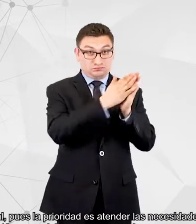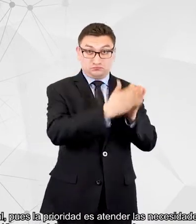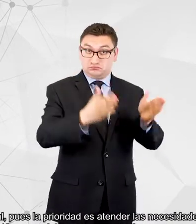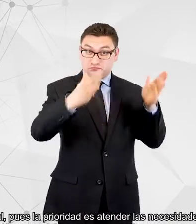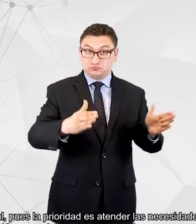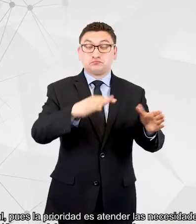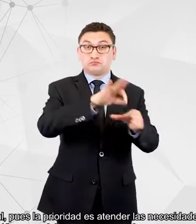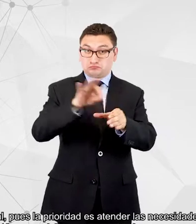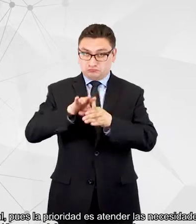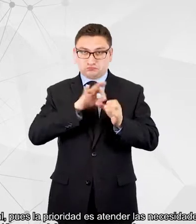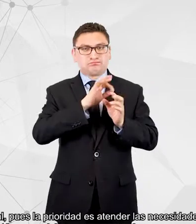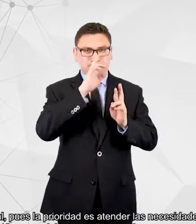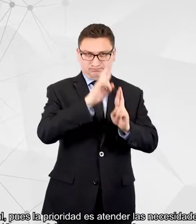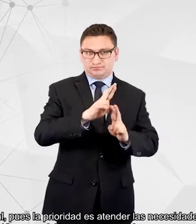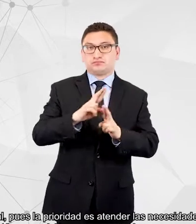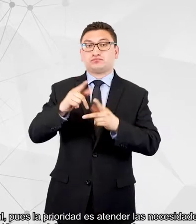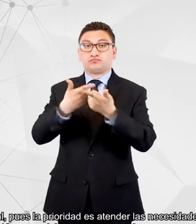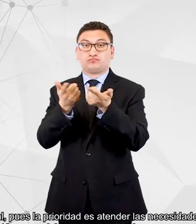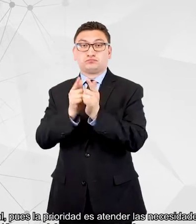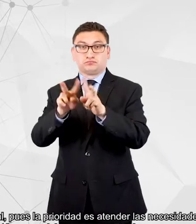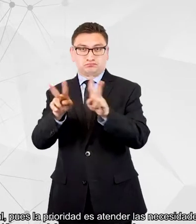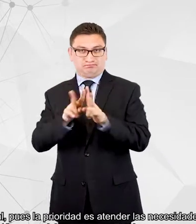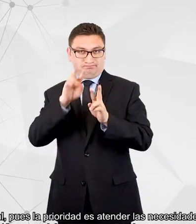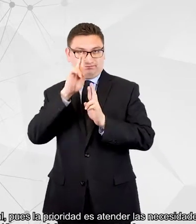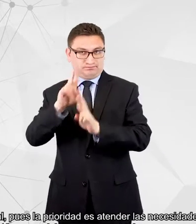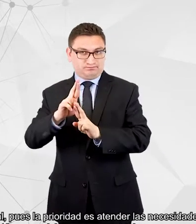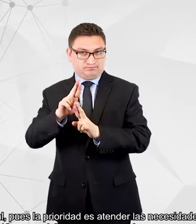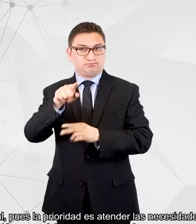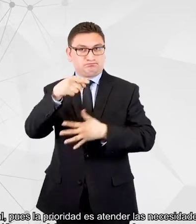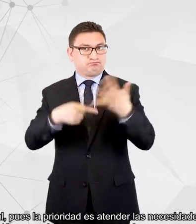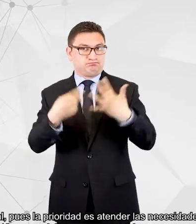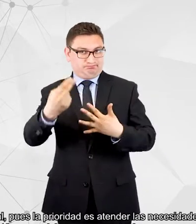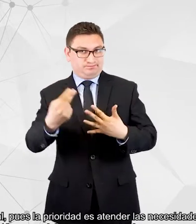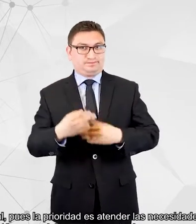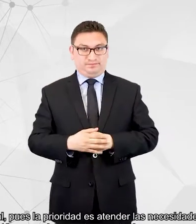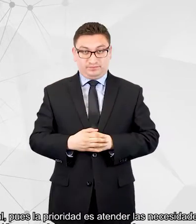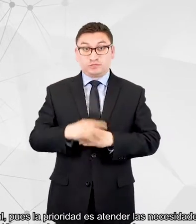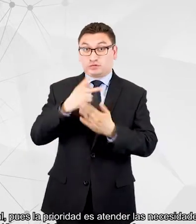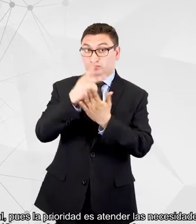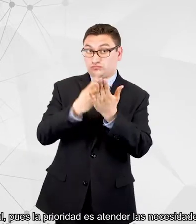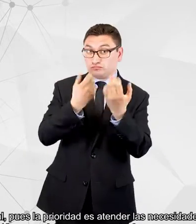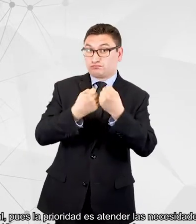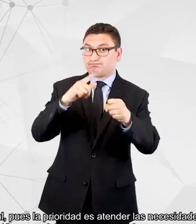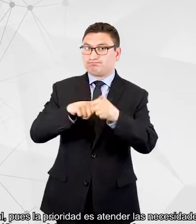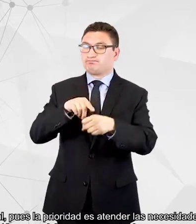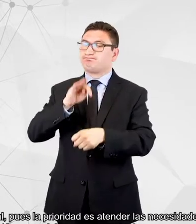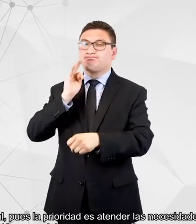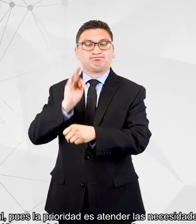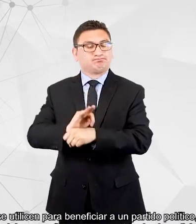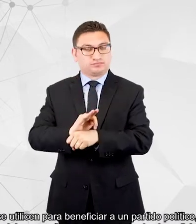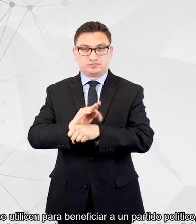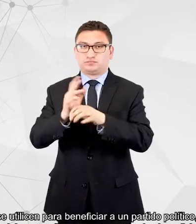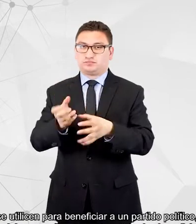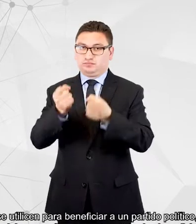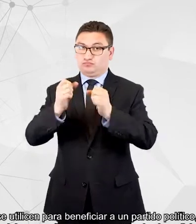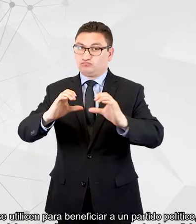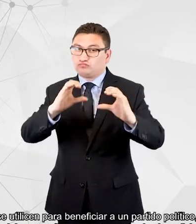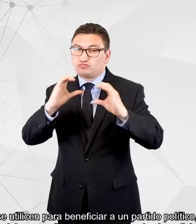necesidades de los grupos más vulnerables. Comentó que se deben salvaguardar los programas sociales a fin de que no se utilicen para